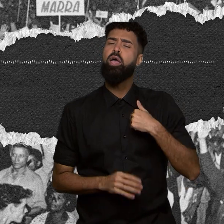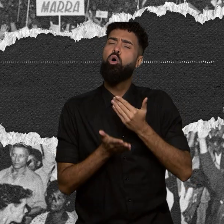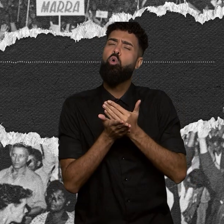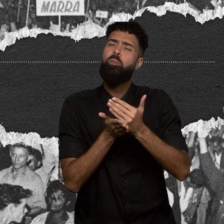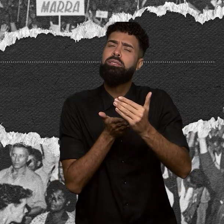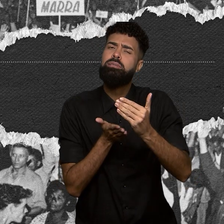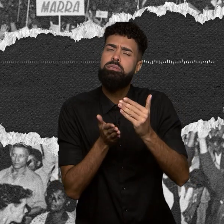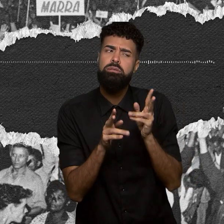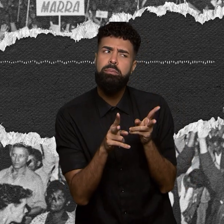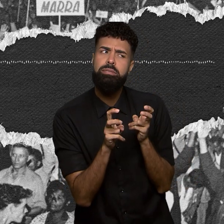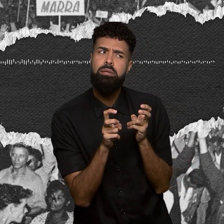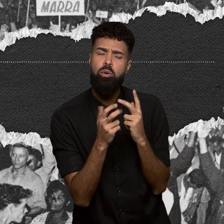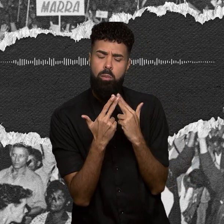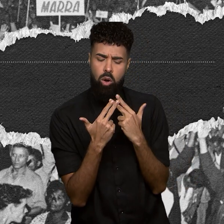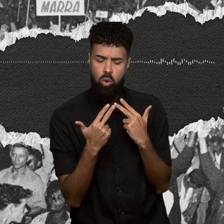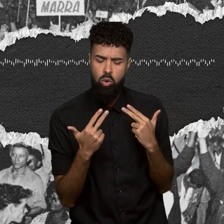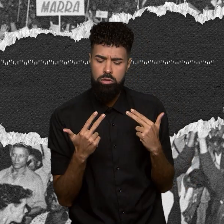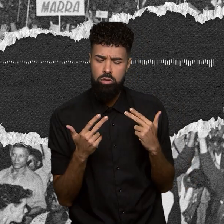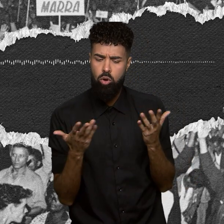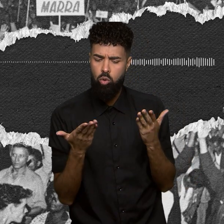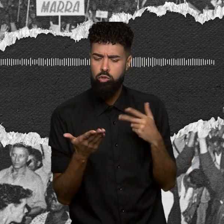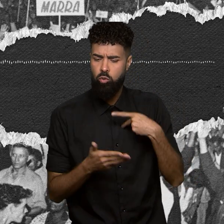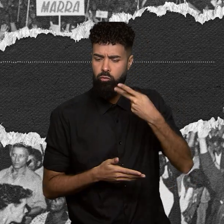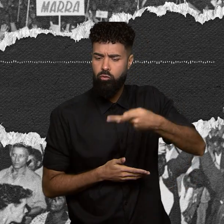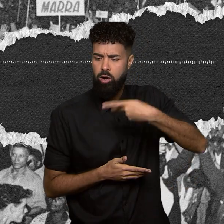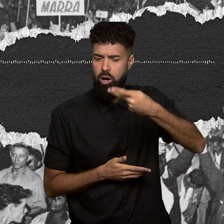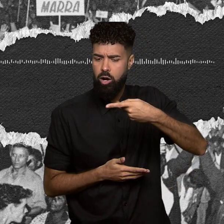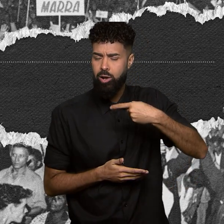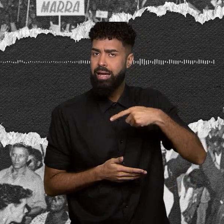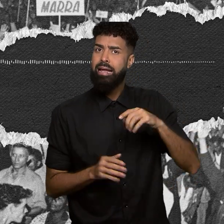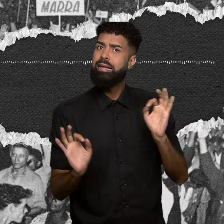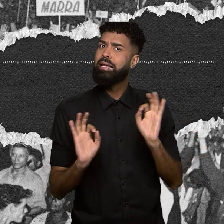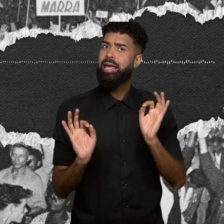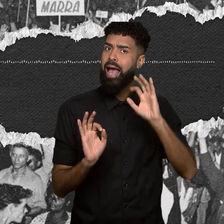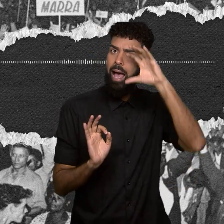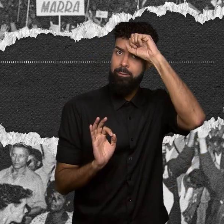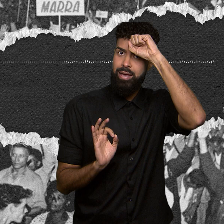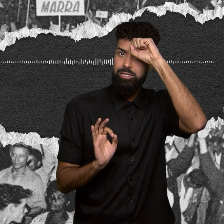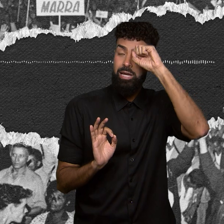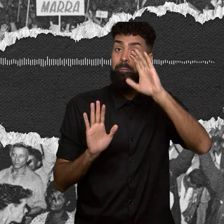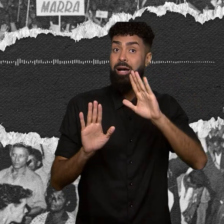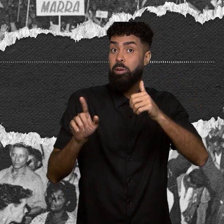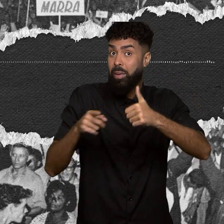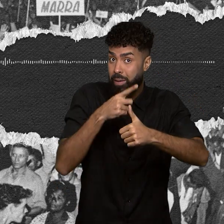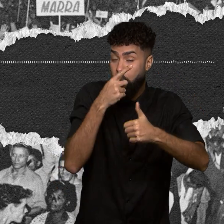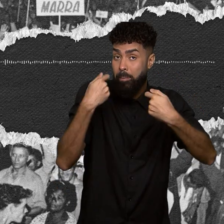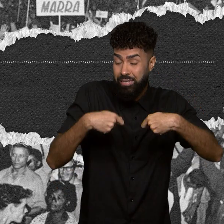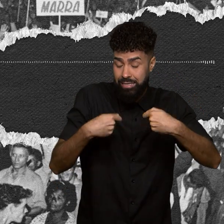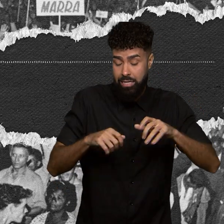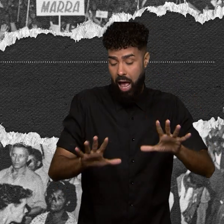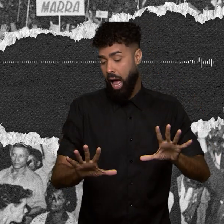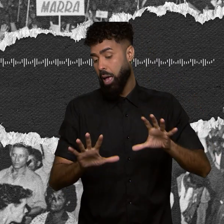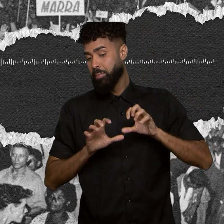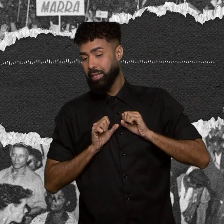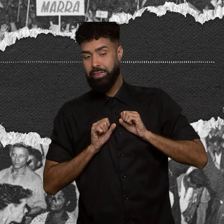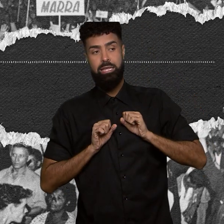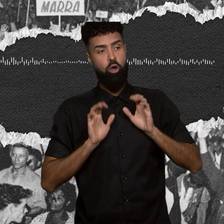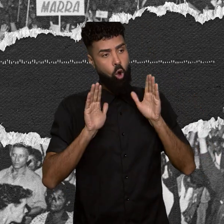teoricamente, é que ninguém aprende sem primeiro apreender o objeto que aprende. Paulo